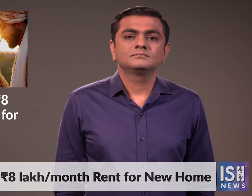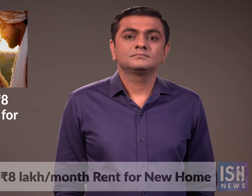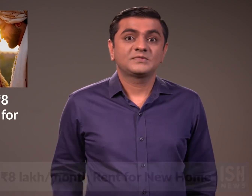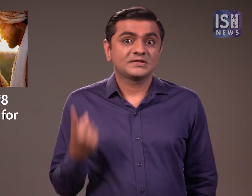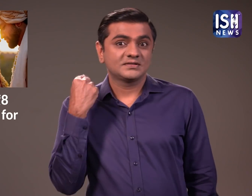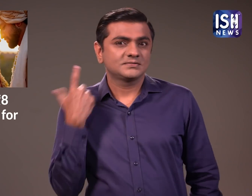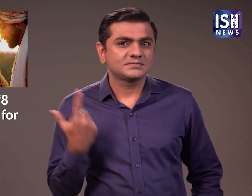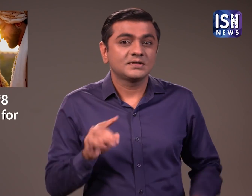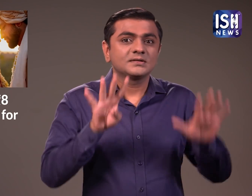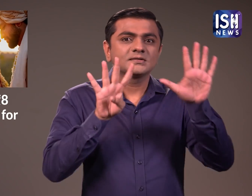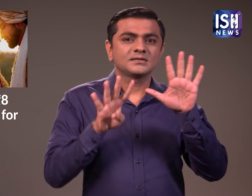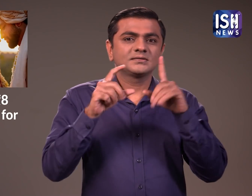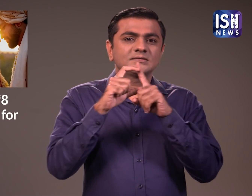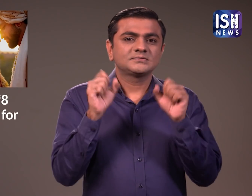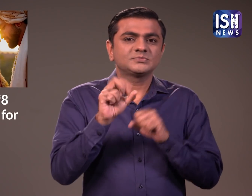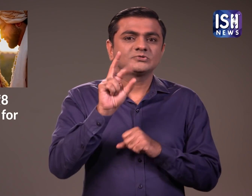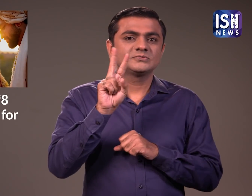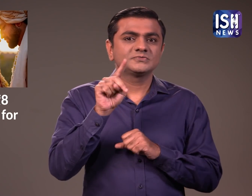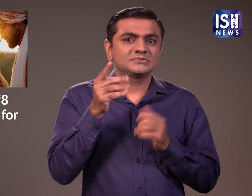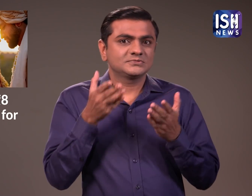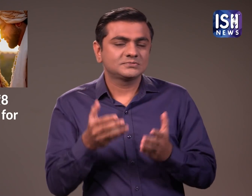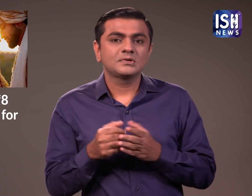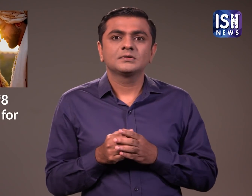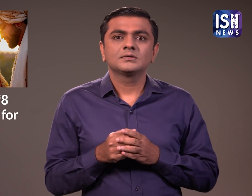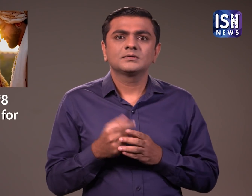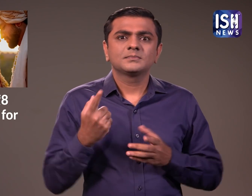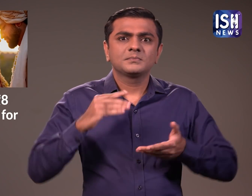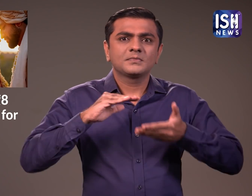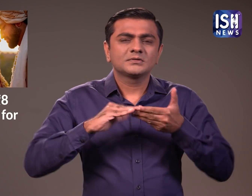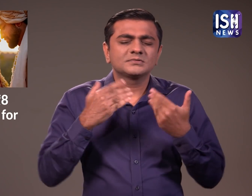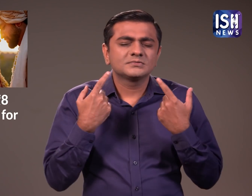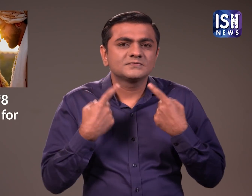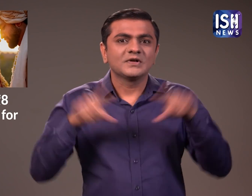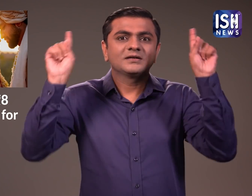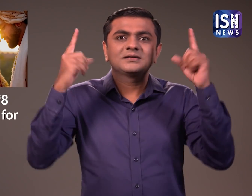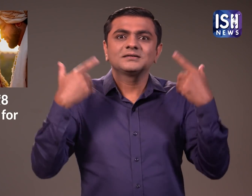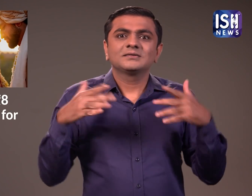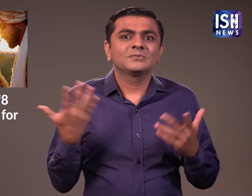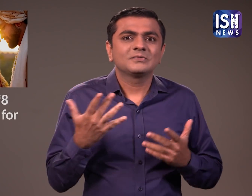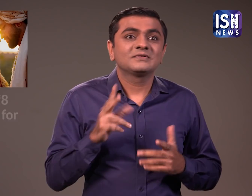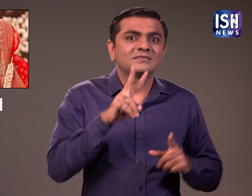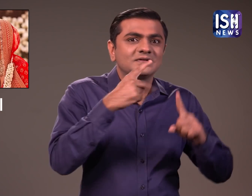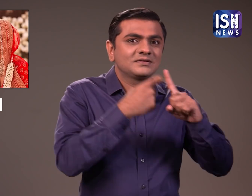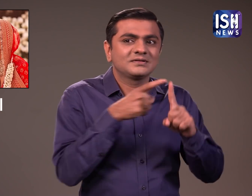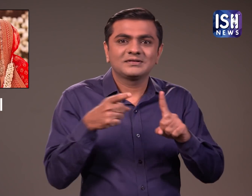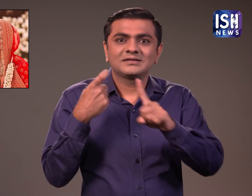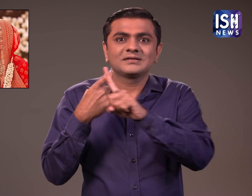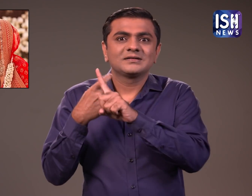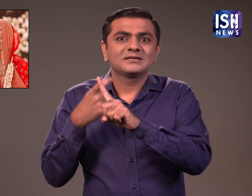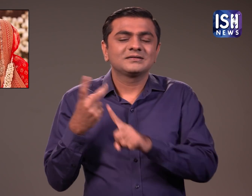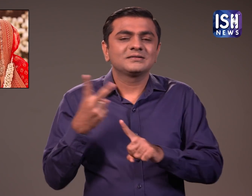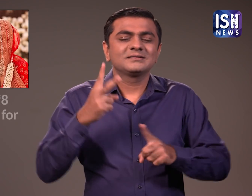कल 9 दसंबर 2021 को विकी कौशल और कत्रीना कैफ ने आखिरकार शादी कर ली